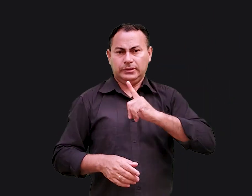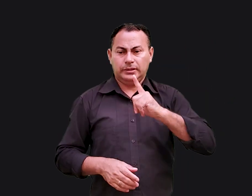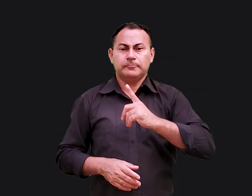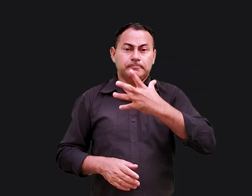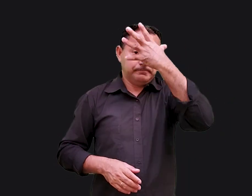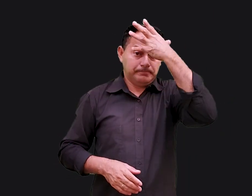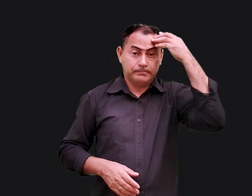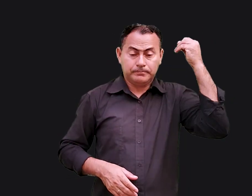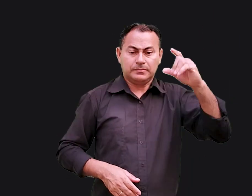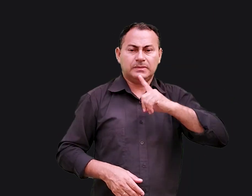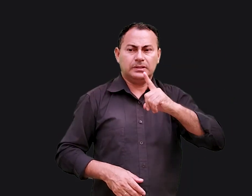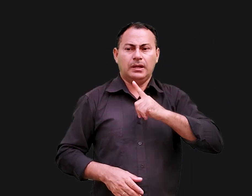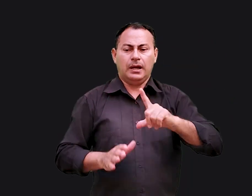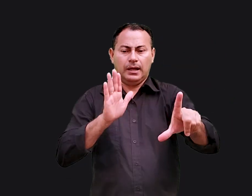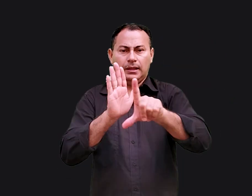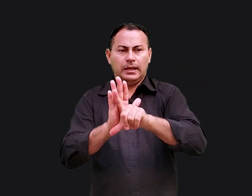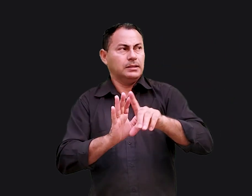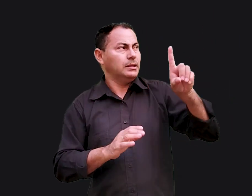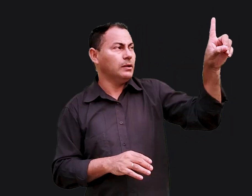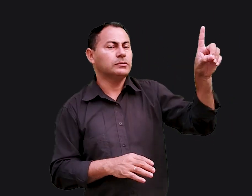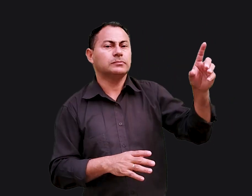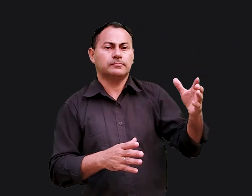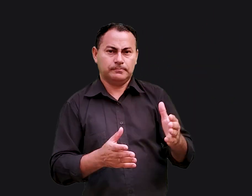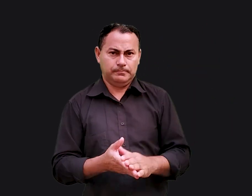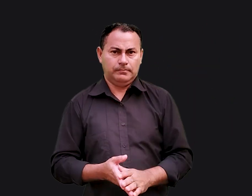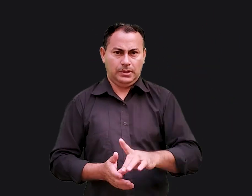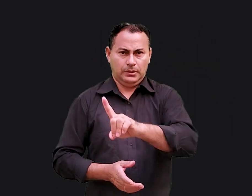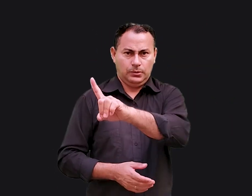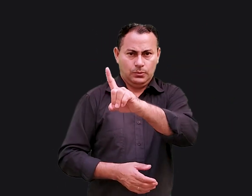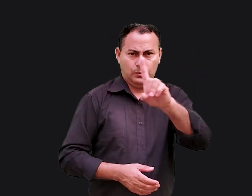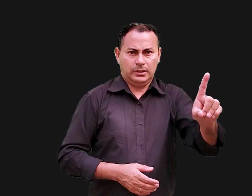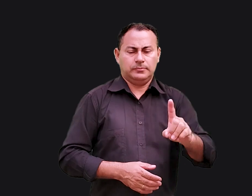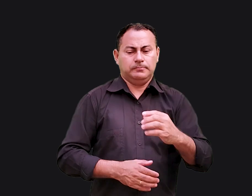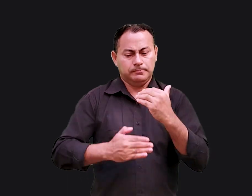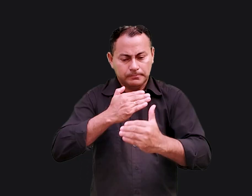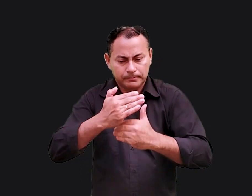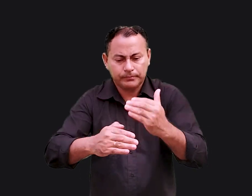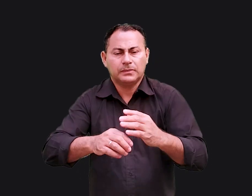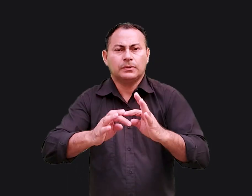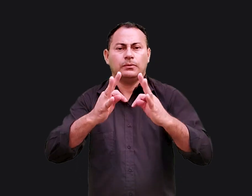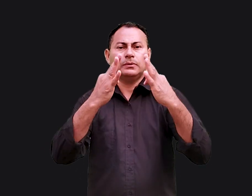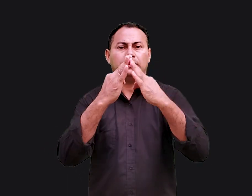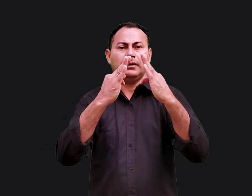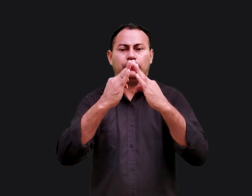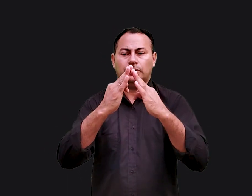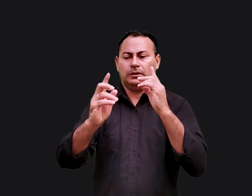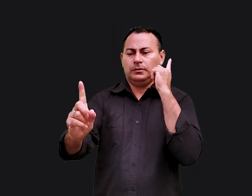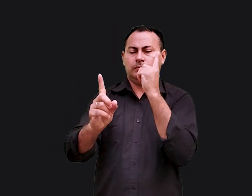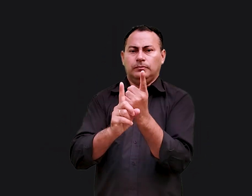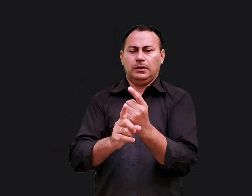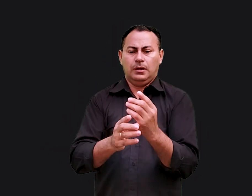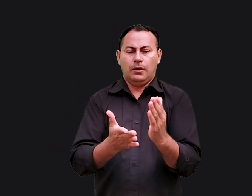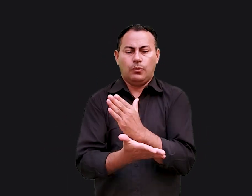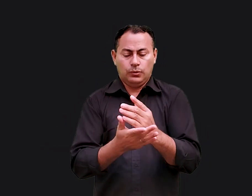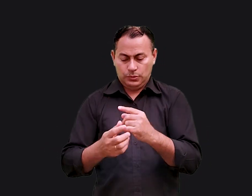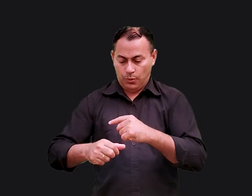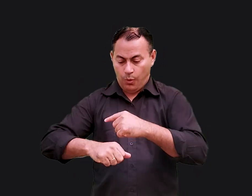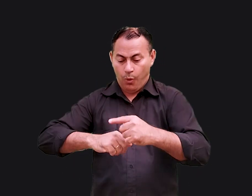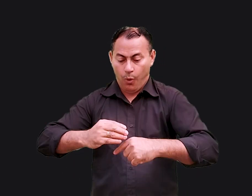Eles até tinham esquecido que havia a lei de Deus. Durante essa reconstrução do templo, eles encontraram alguns